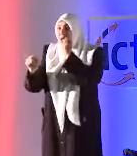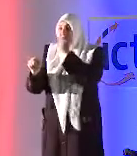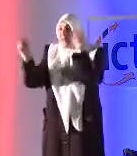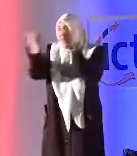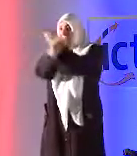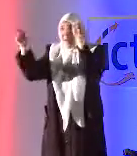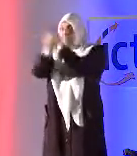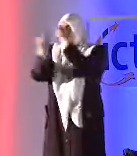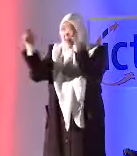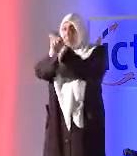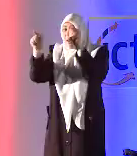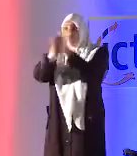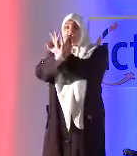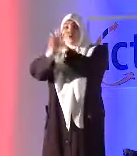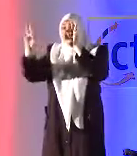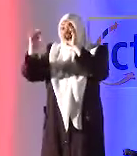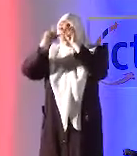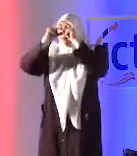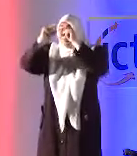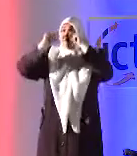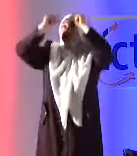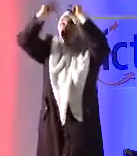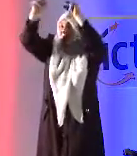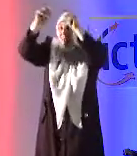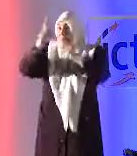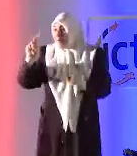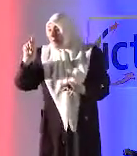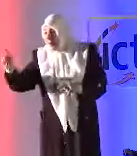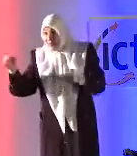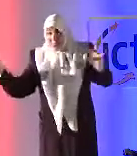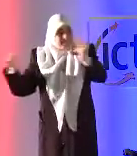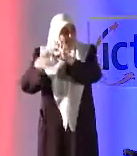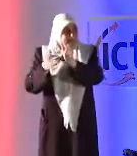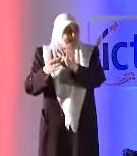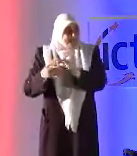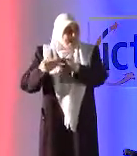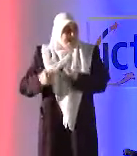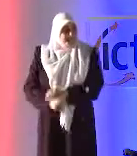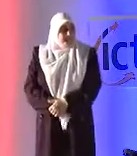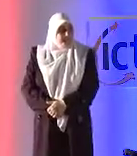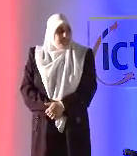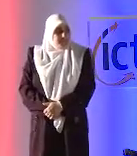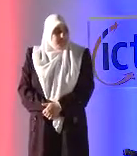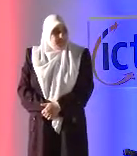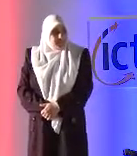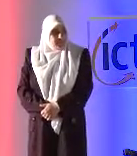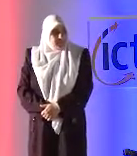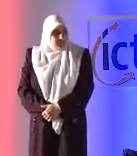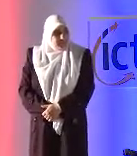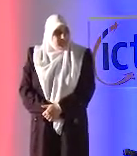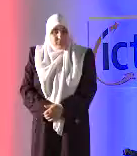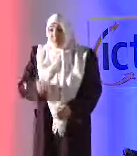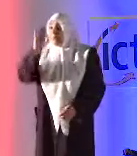الصفراء عندما تكون فوق الصورة أو فوق الزر الذي يرخب بأن يفعله وفقط